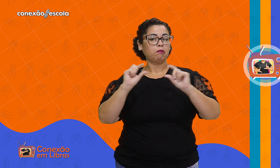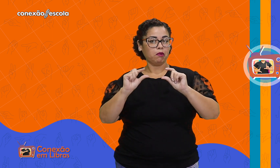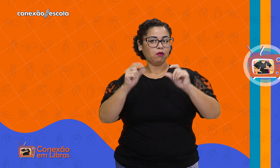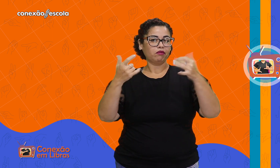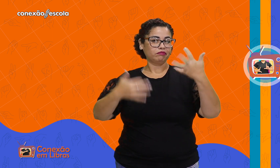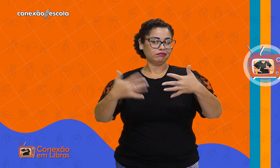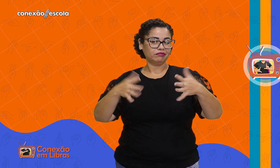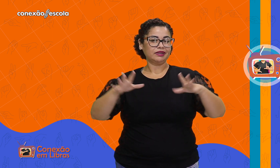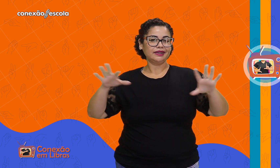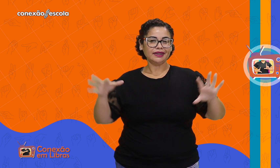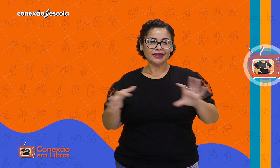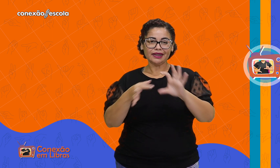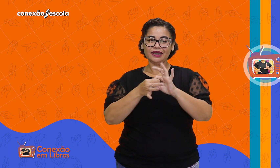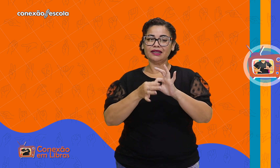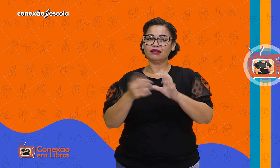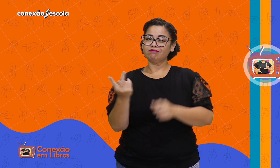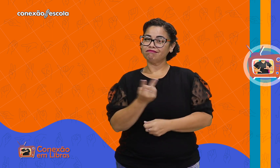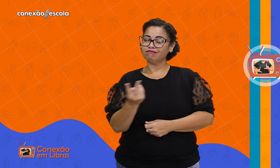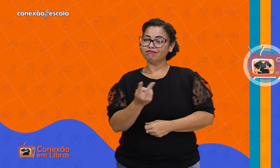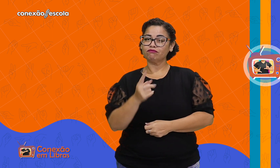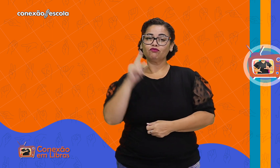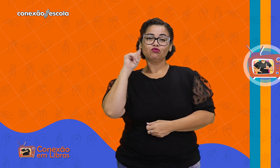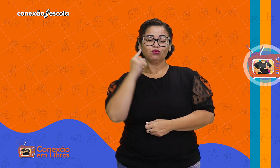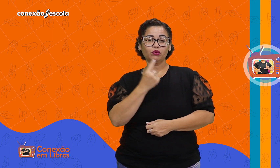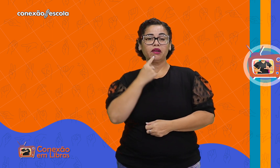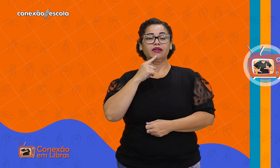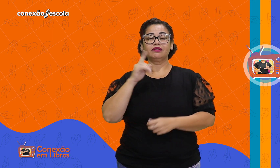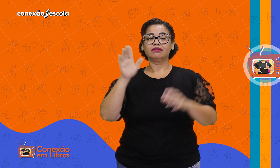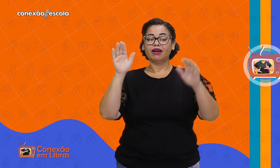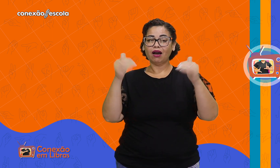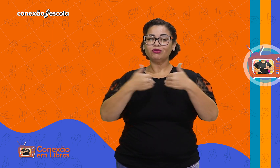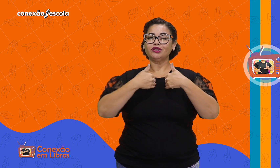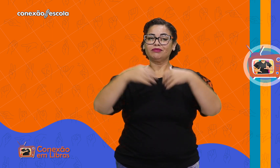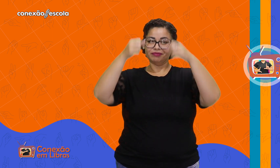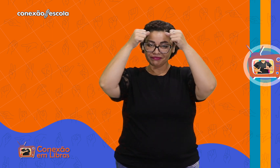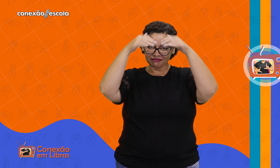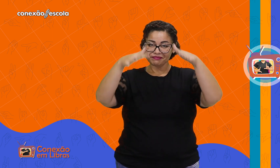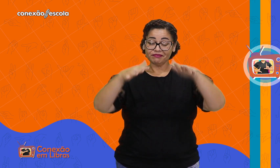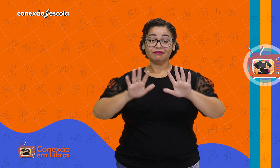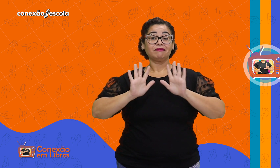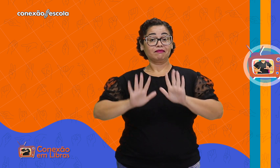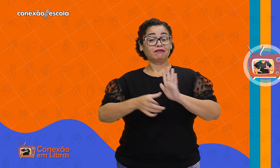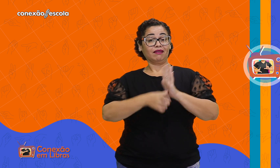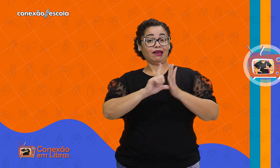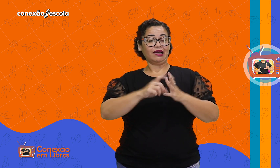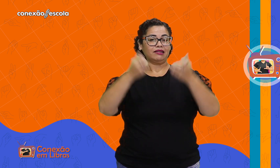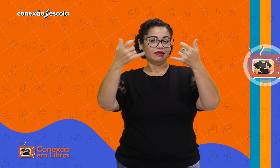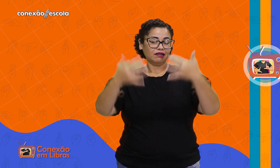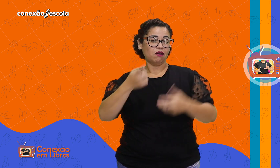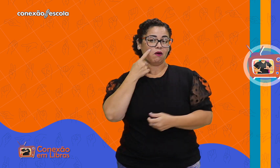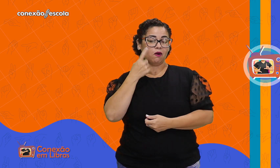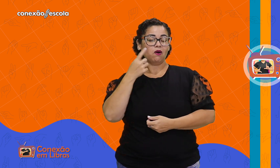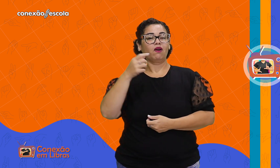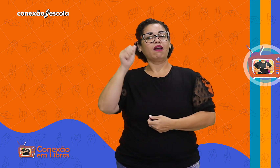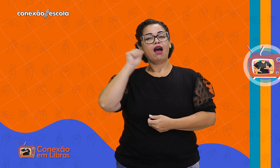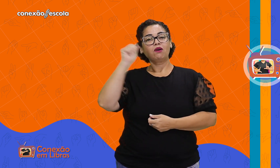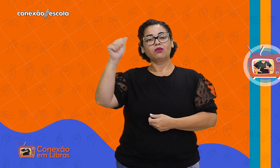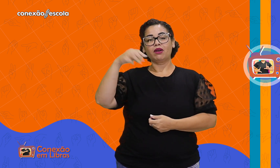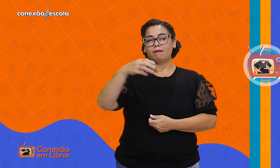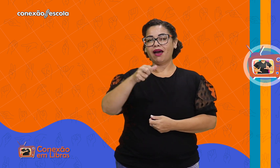deste episódio é pouco explorado. A interseção entre surdez e autismo. Mas antes, vejamos a